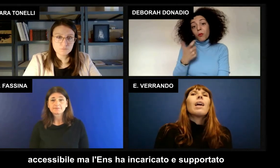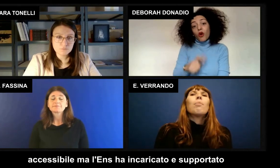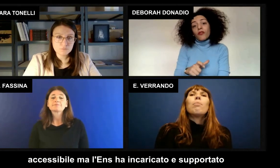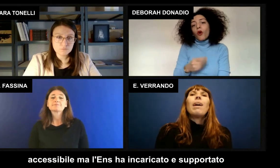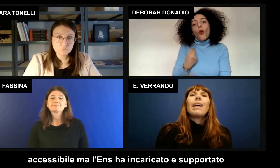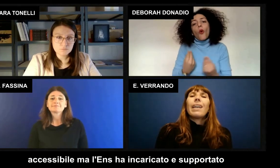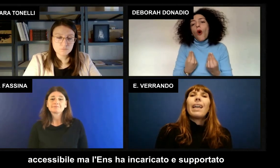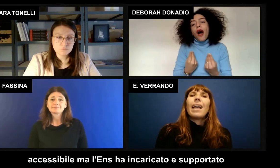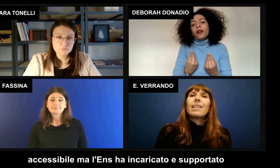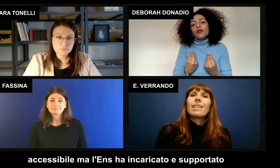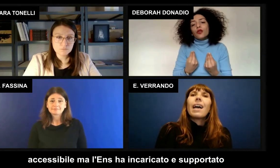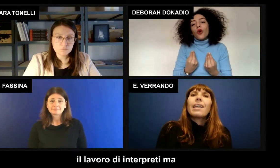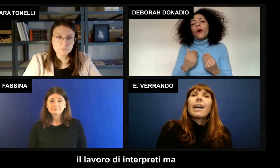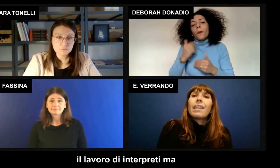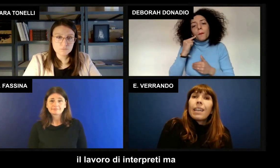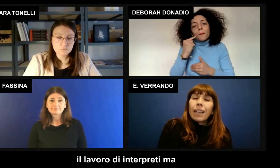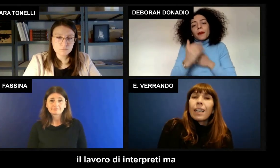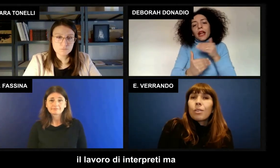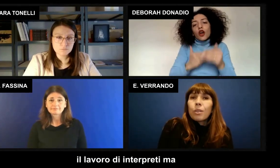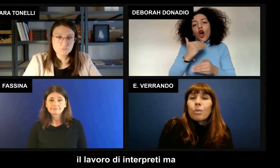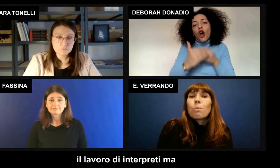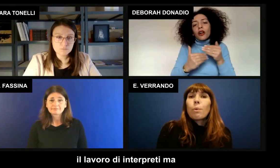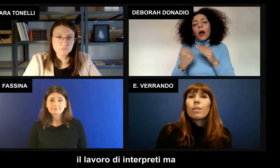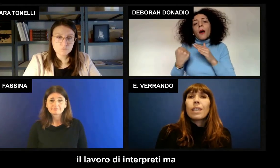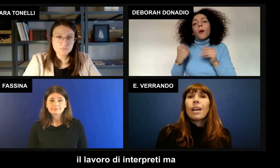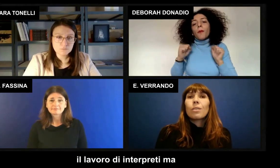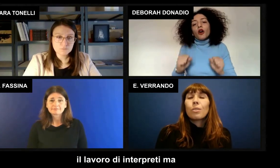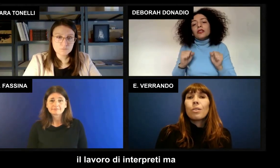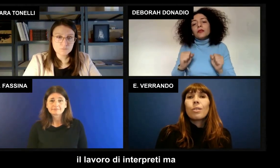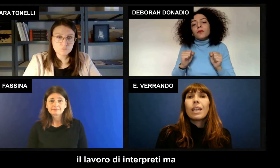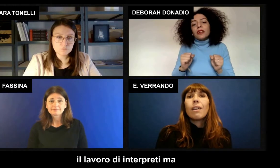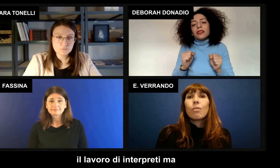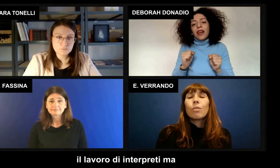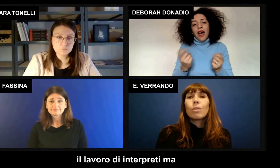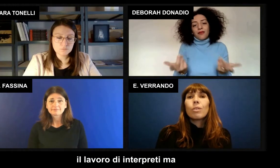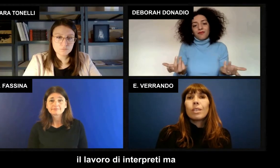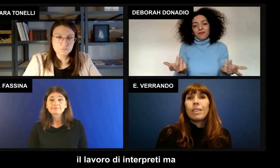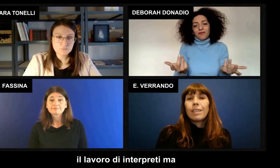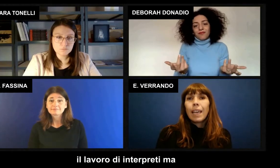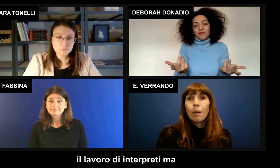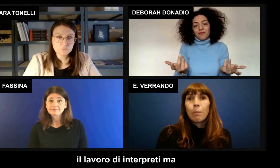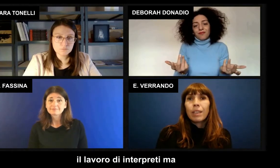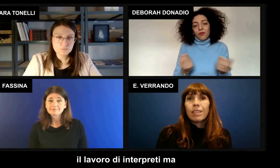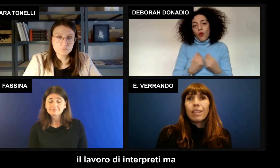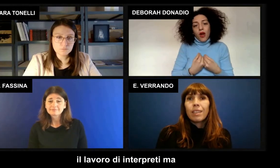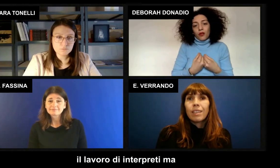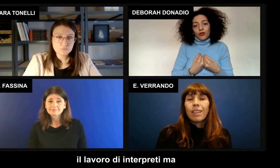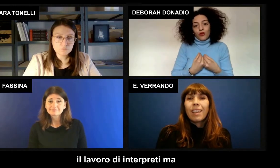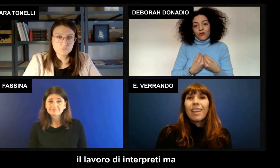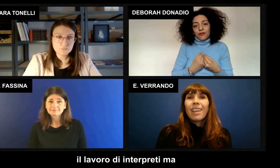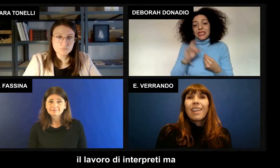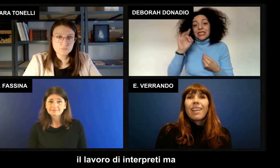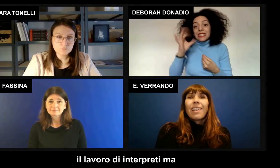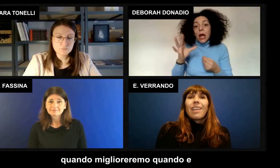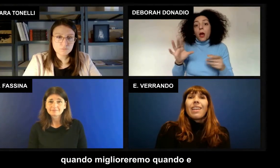ma l'ENS ha incaricato e supportato il lavoro di interpreti